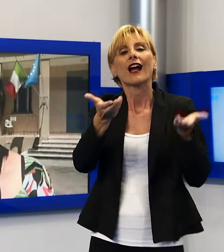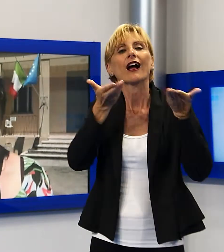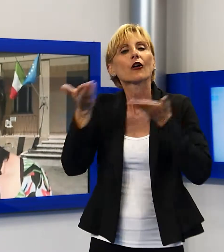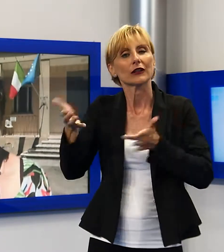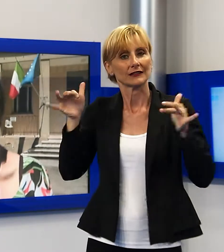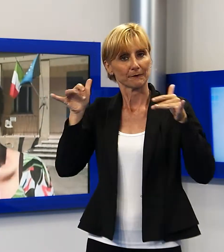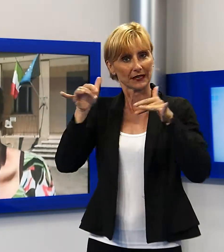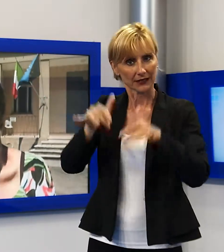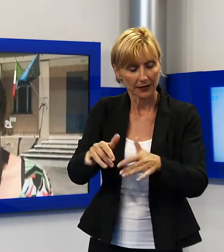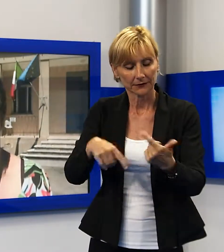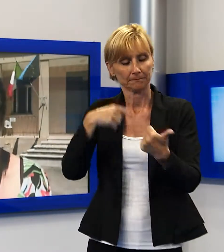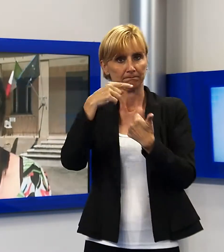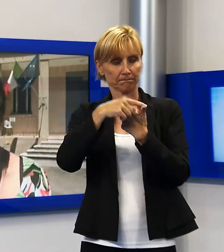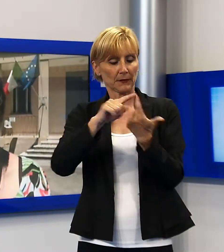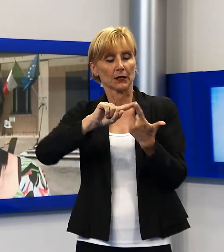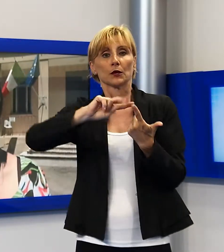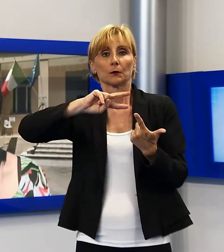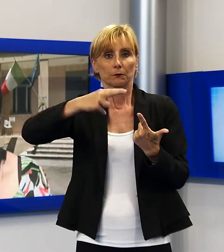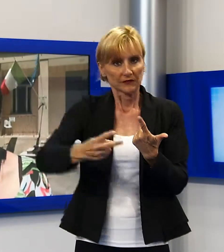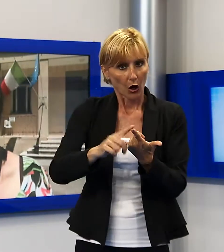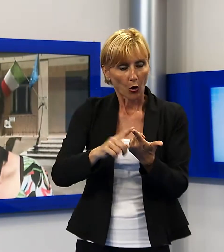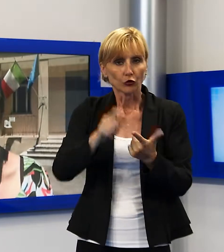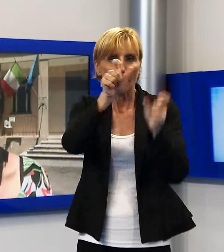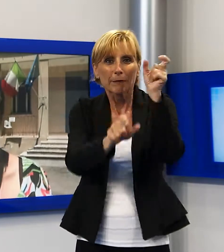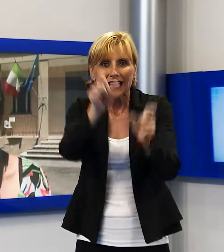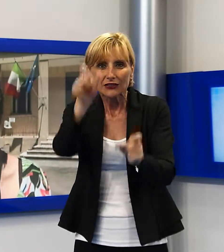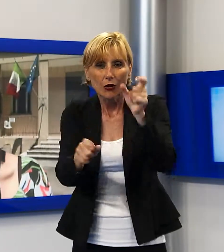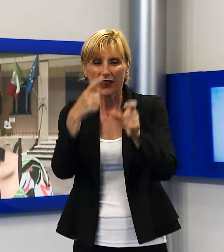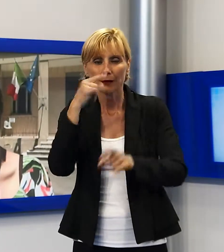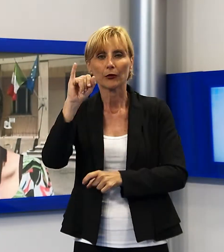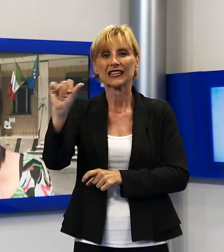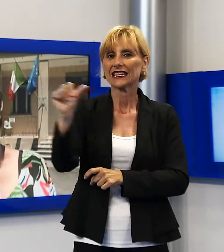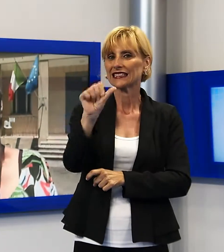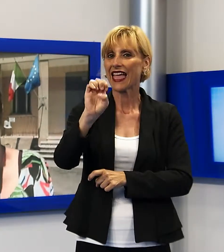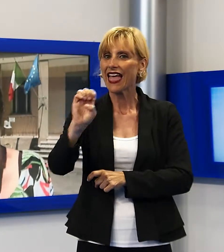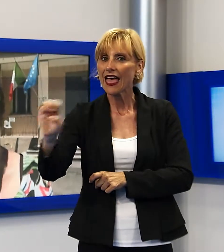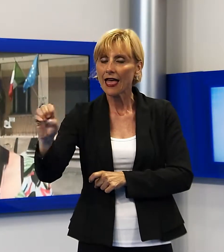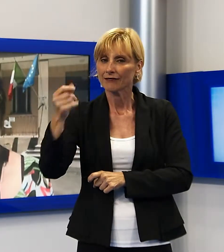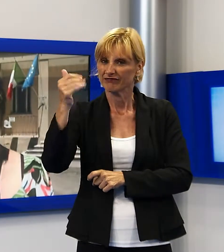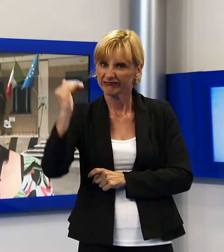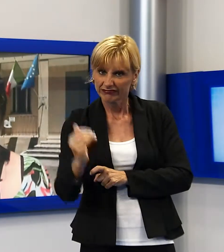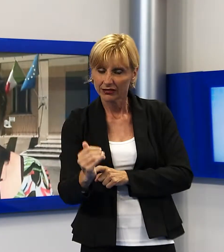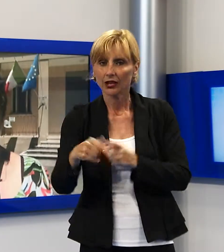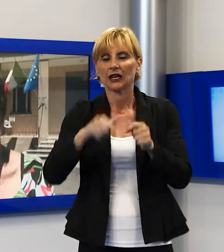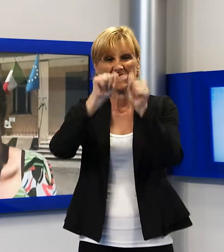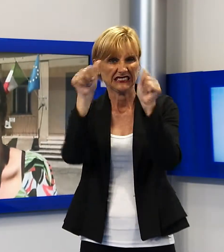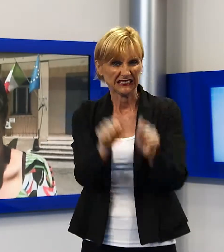hanno bisogno di lavorare, quindi persone che abbiano un ISEE basso e stili di vita modesti,